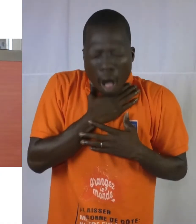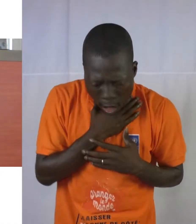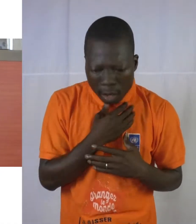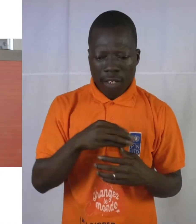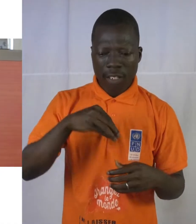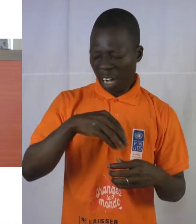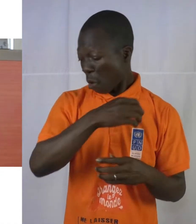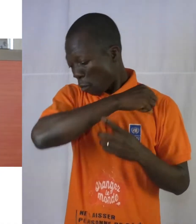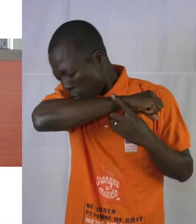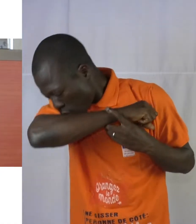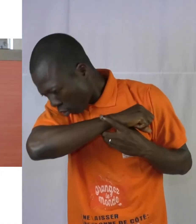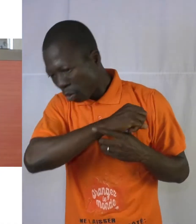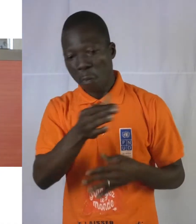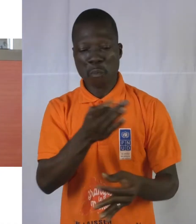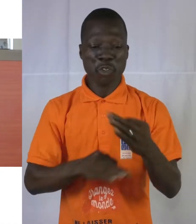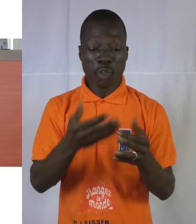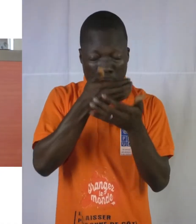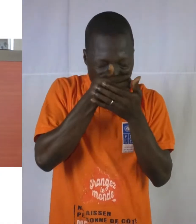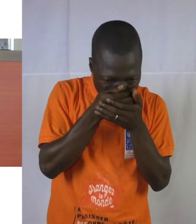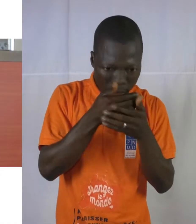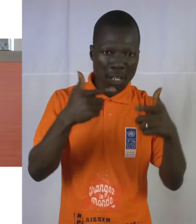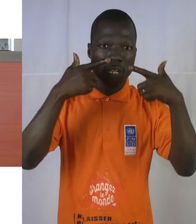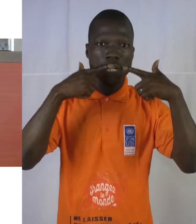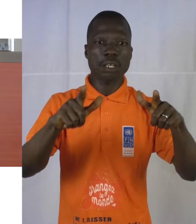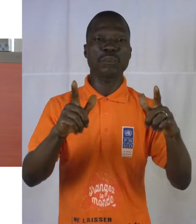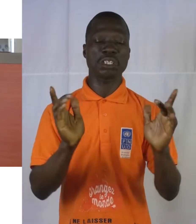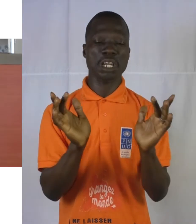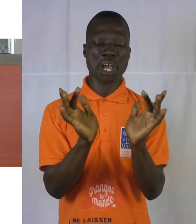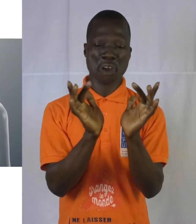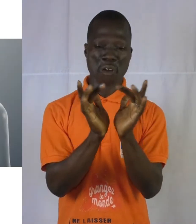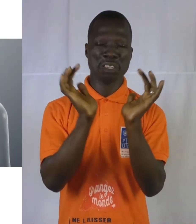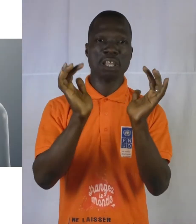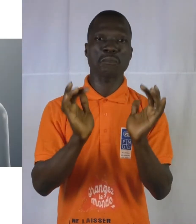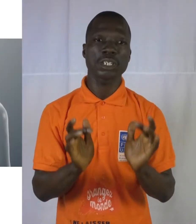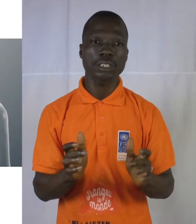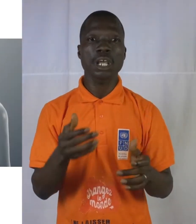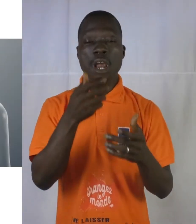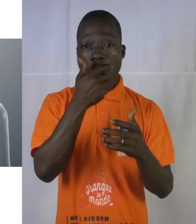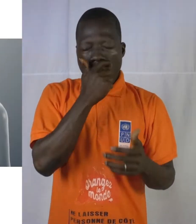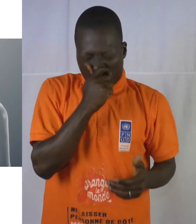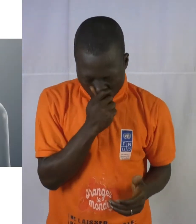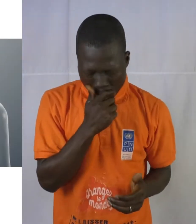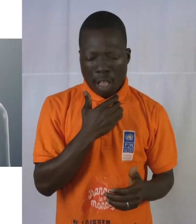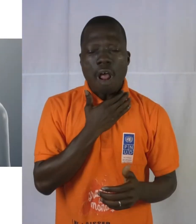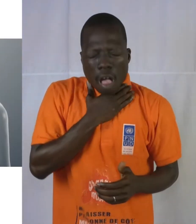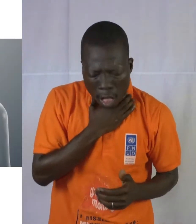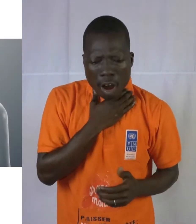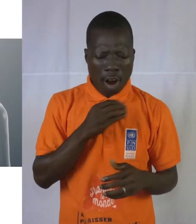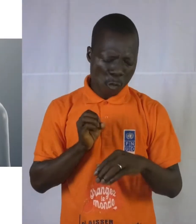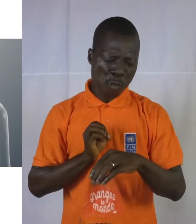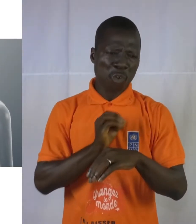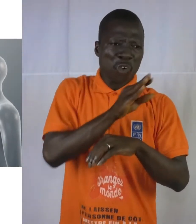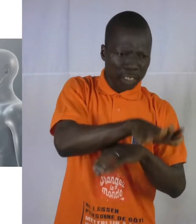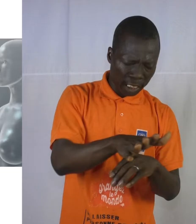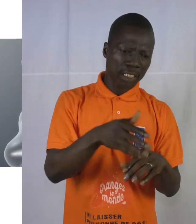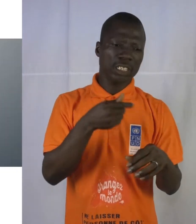le pli de son coude plutôt que dans ses mains limite le risque de contamination. L'éternuement et la toux projettent